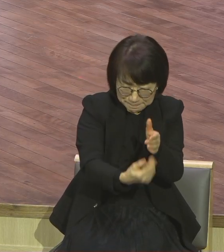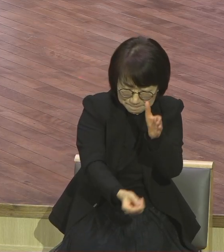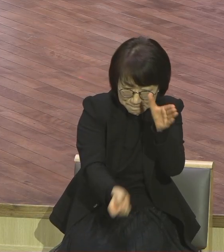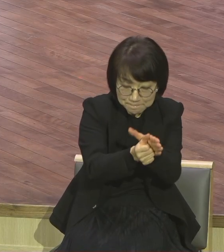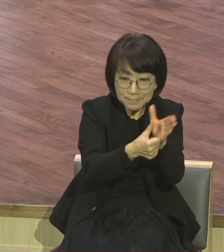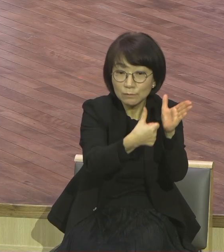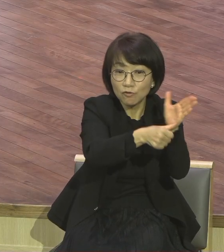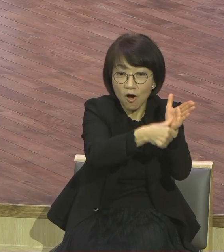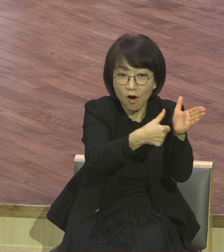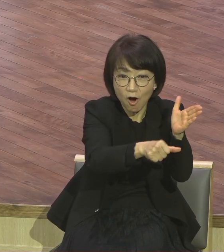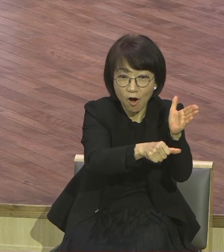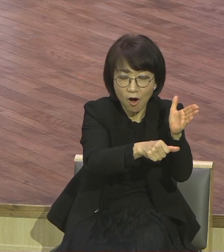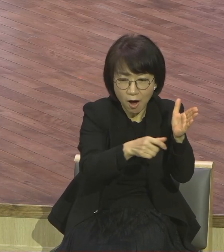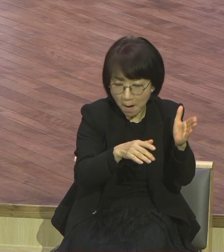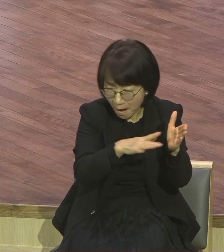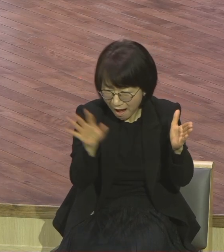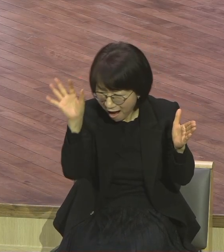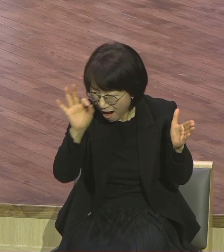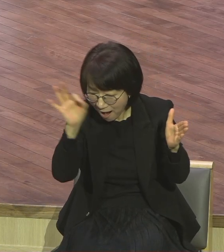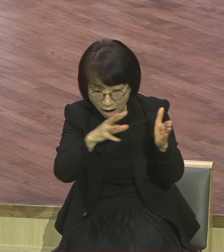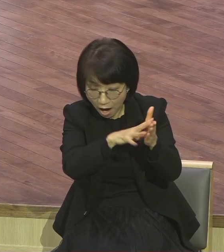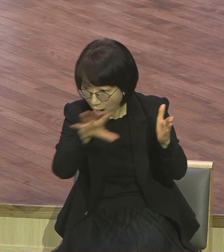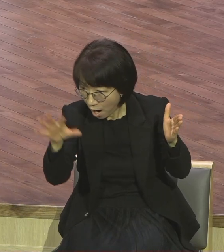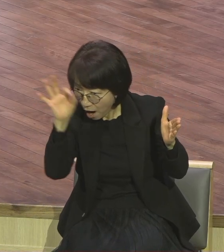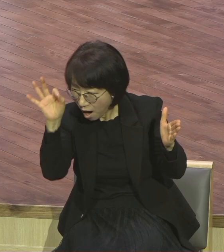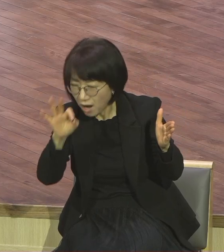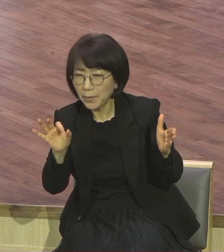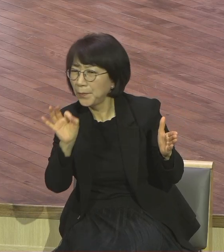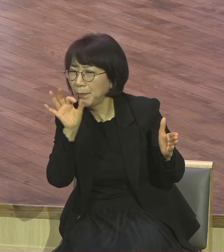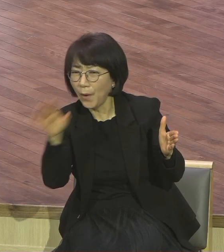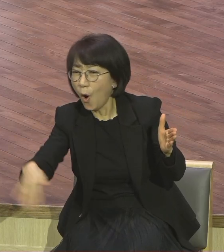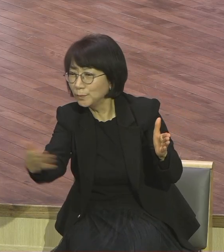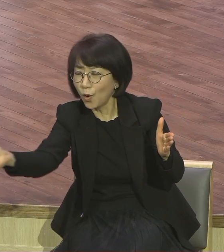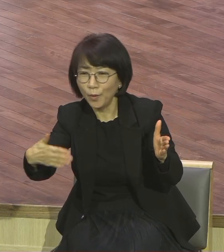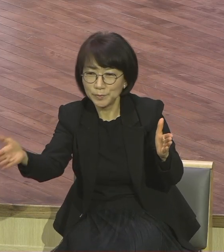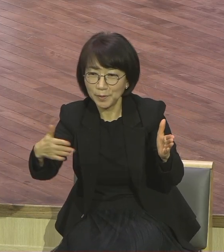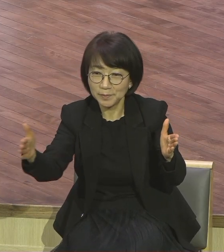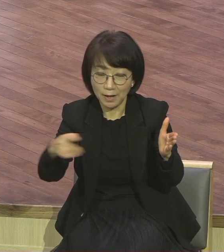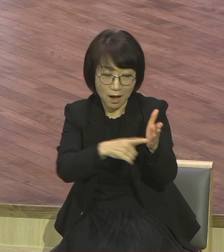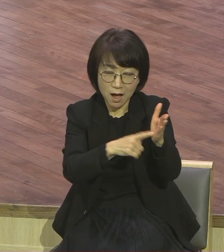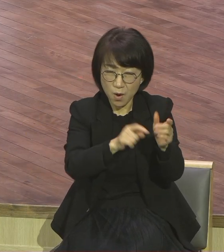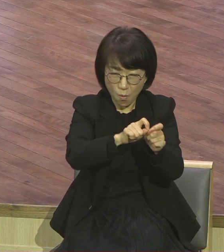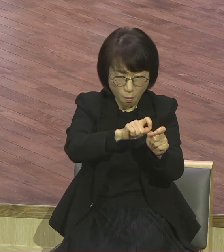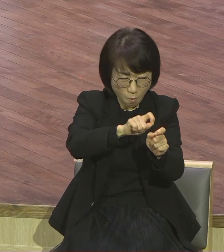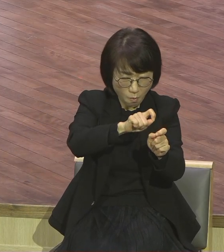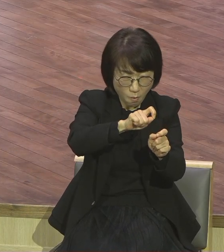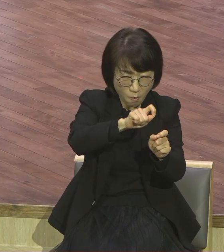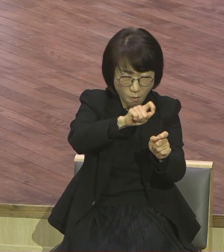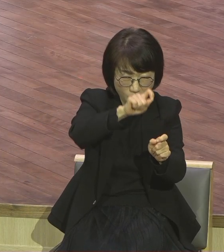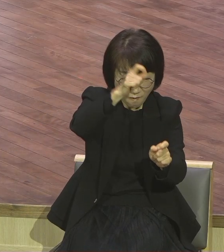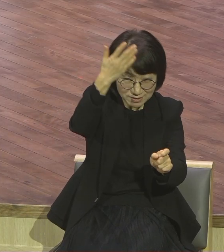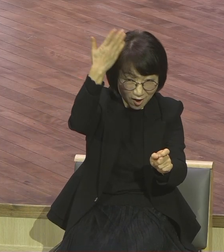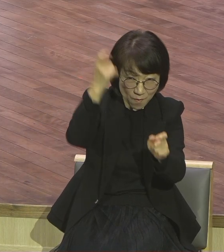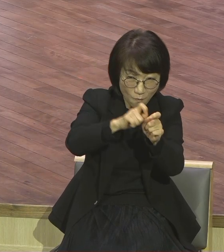꼴통품은요 꼴통품은요 오래되고 희귀한 것을 말합니다 그래서 꼴통품